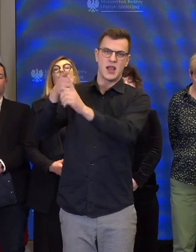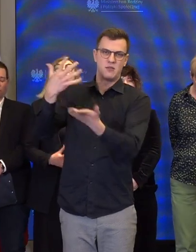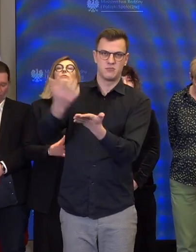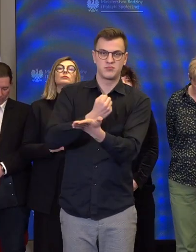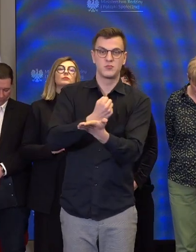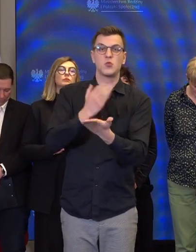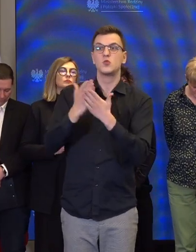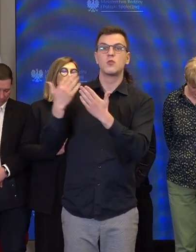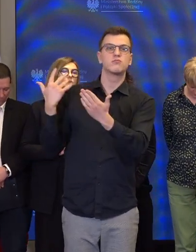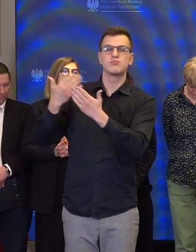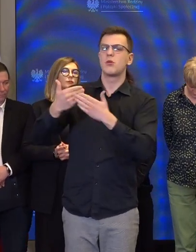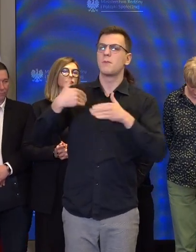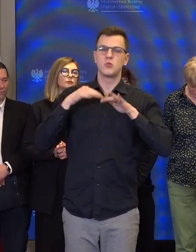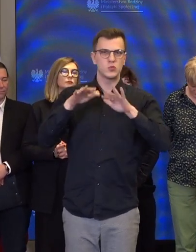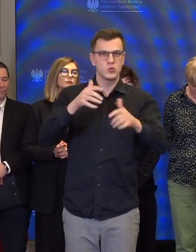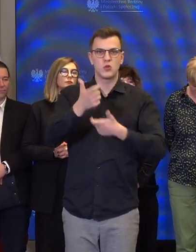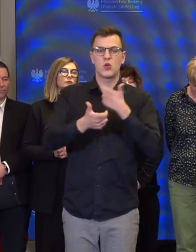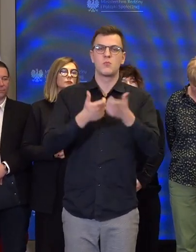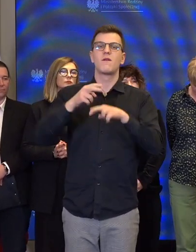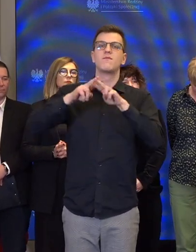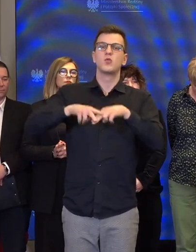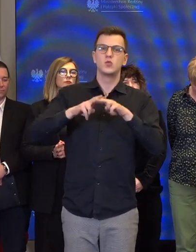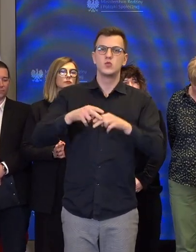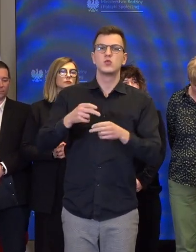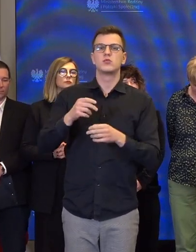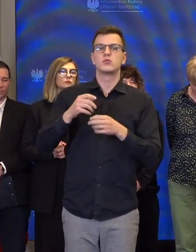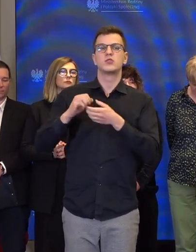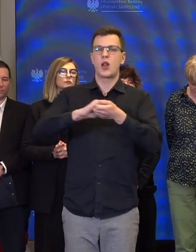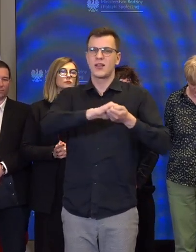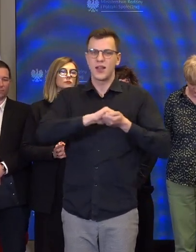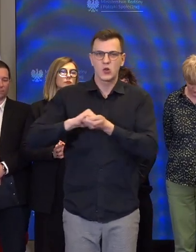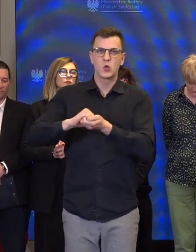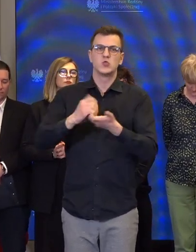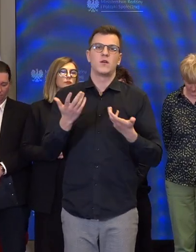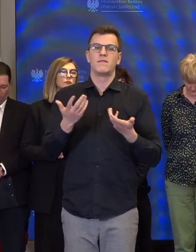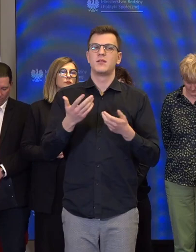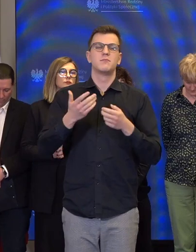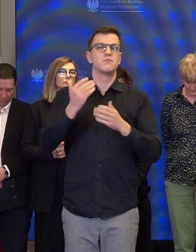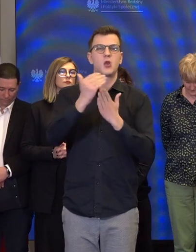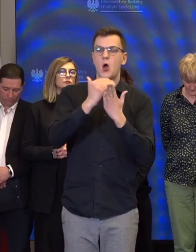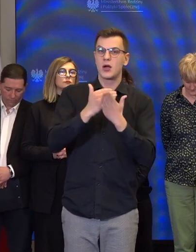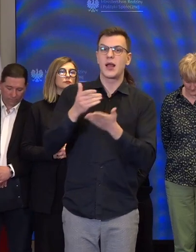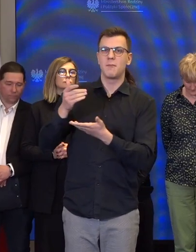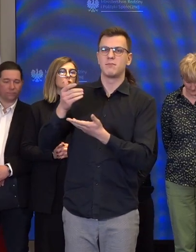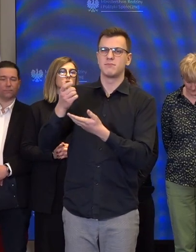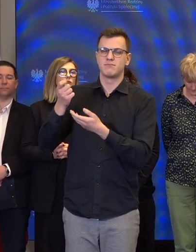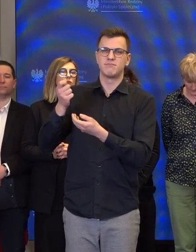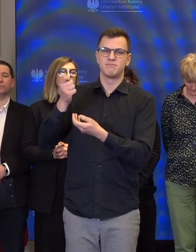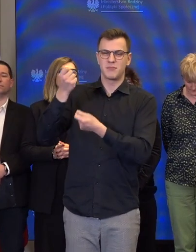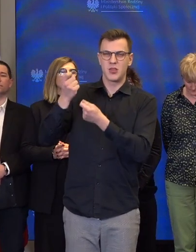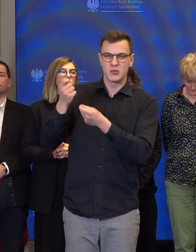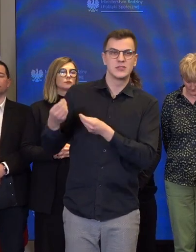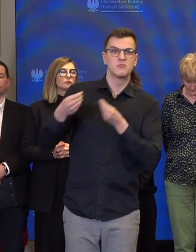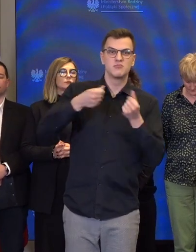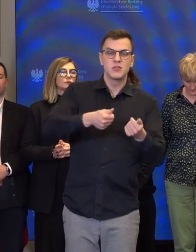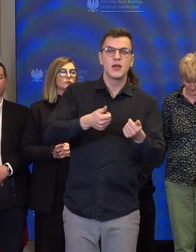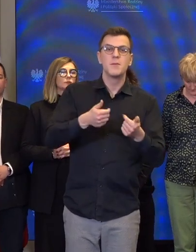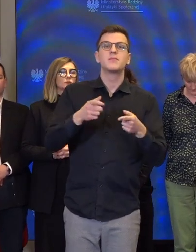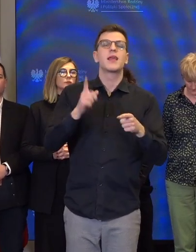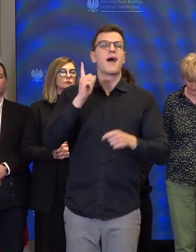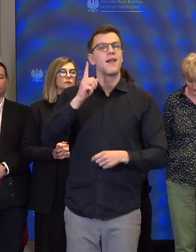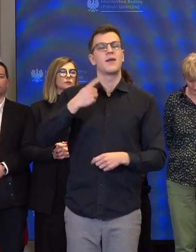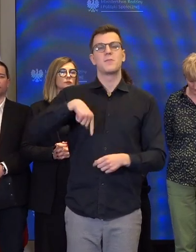I Fundusz Solidarnościowy, programy z tego funduszu, ale przede wszystkim dążymy do tego, żeby